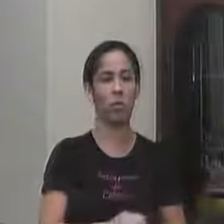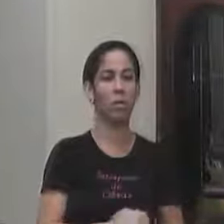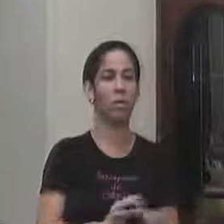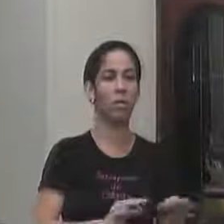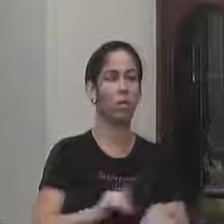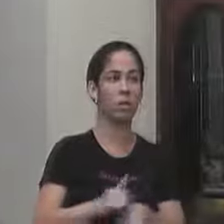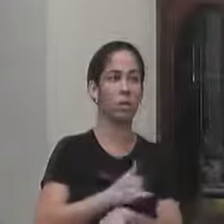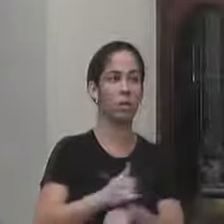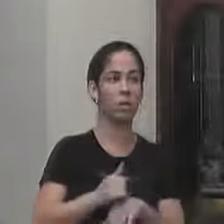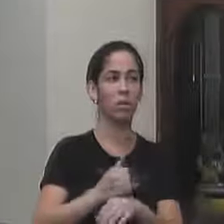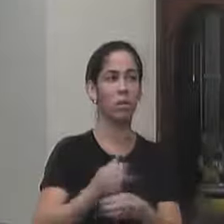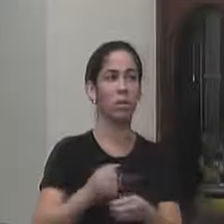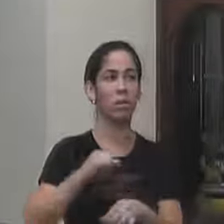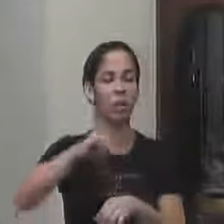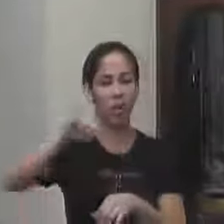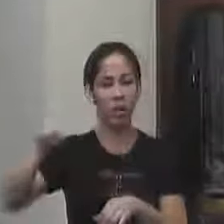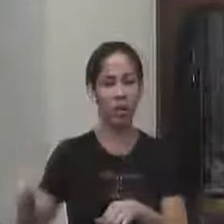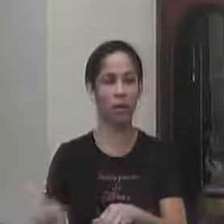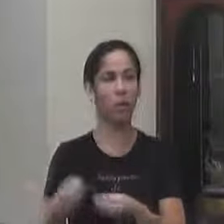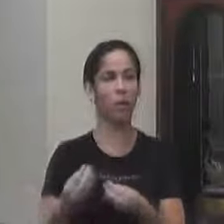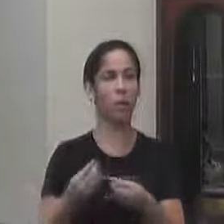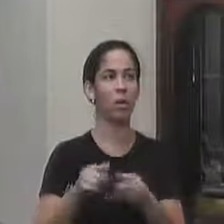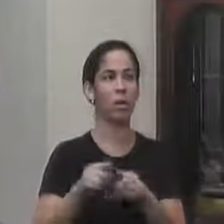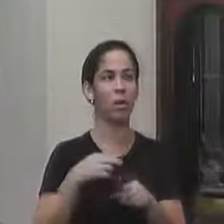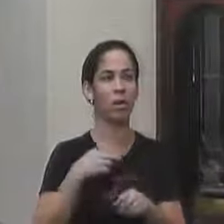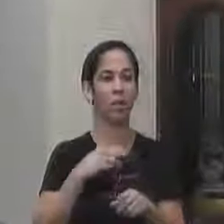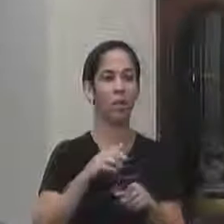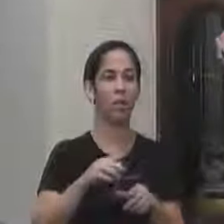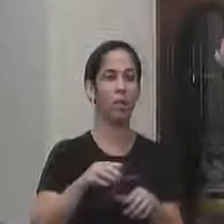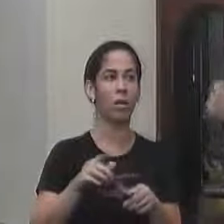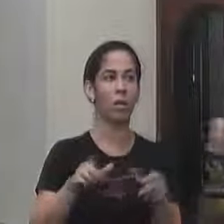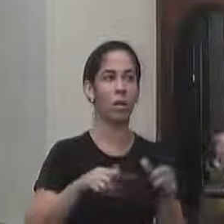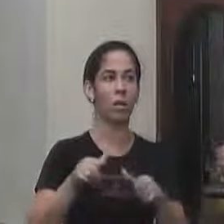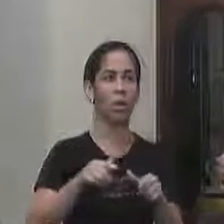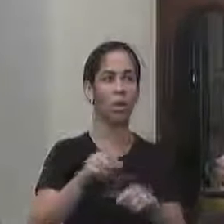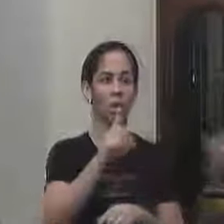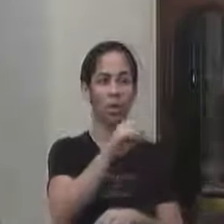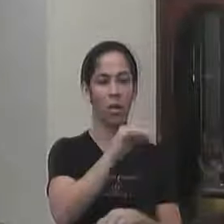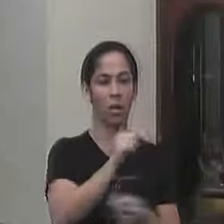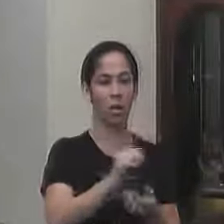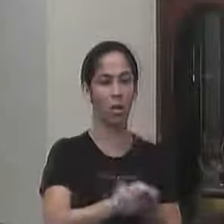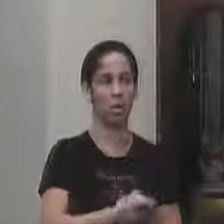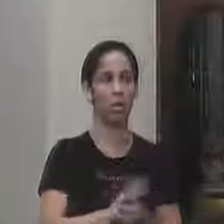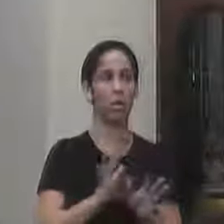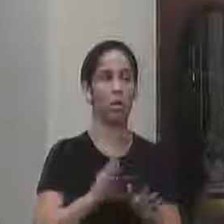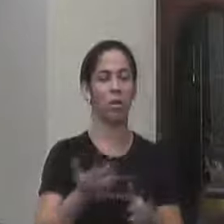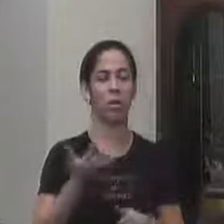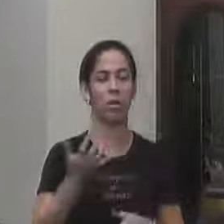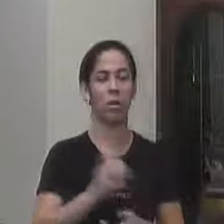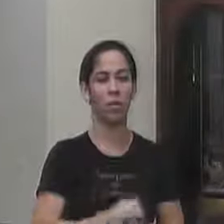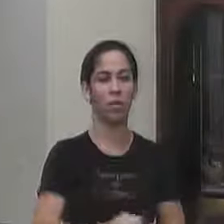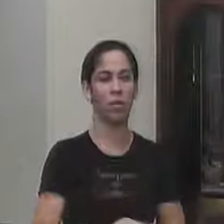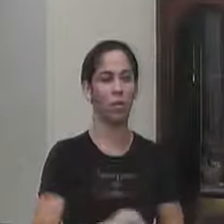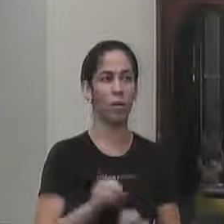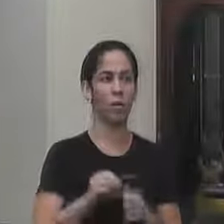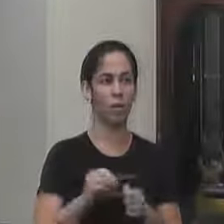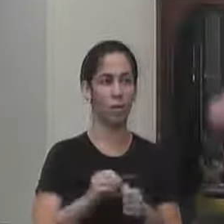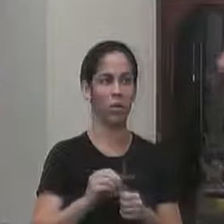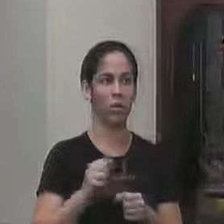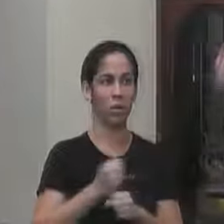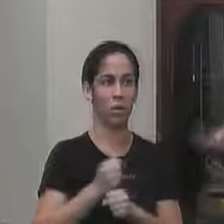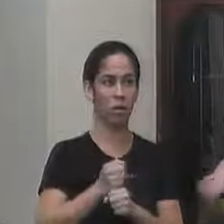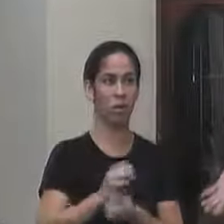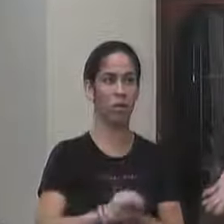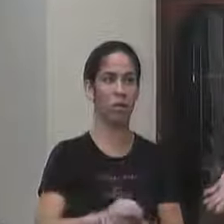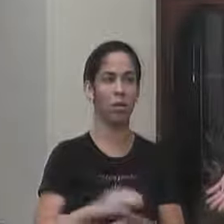viabilizar uma possibilidade de não atrapalhar o dia letivo e ao mesmo tempo mas eu ainda pretendo fazer nesse ano